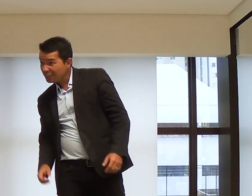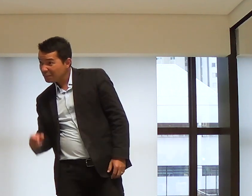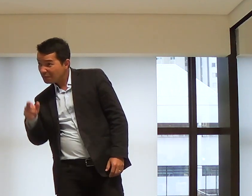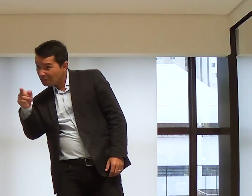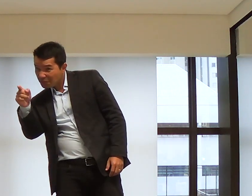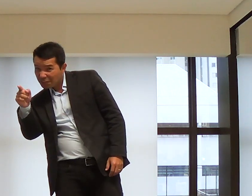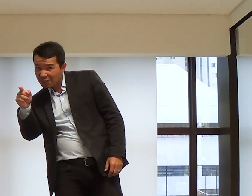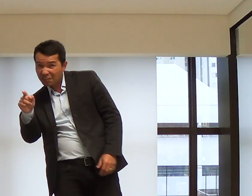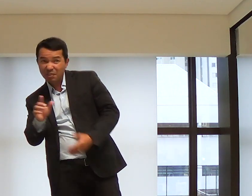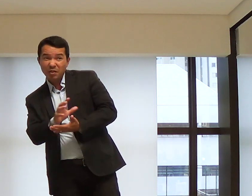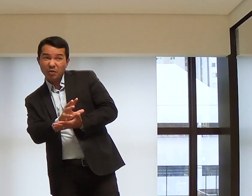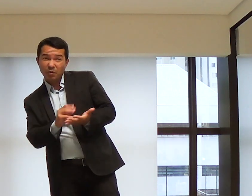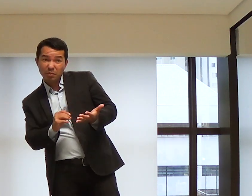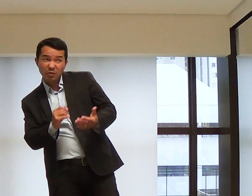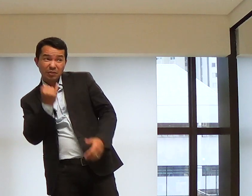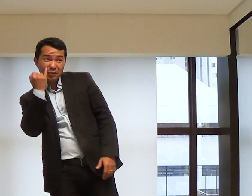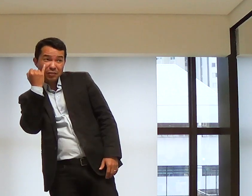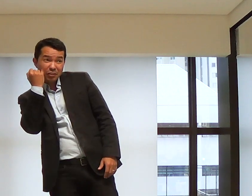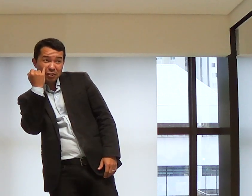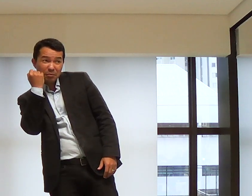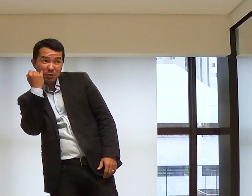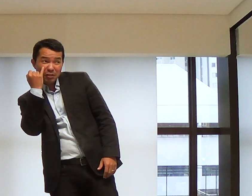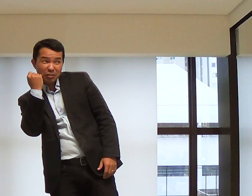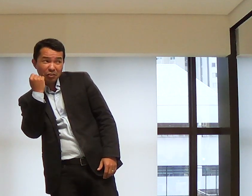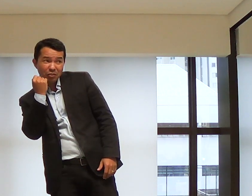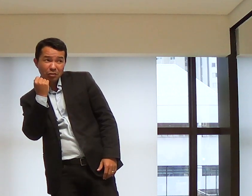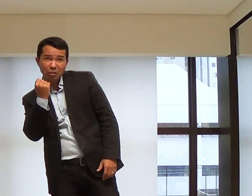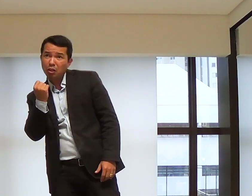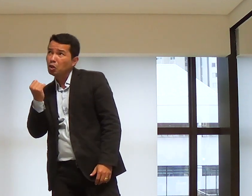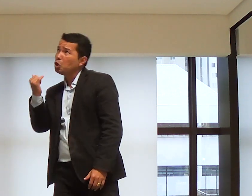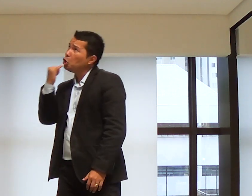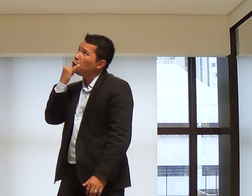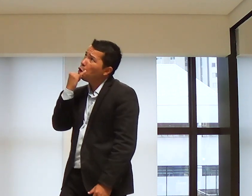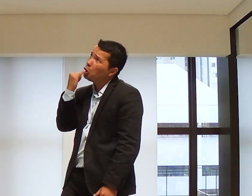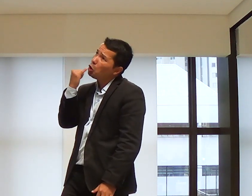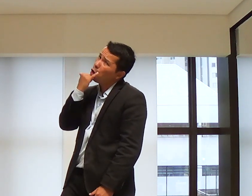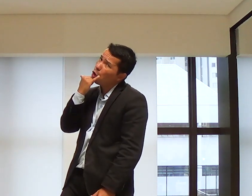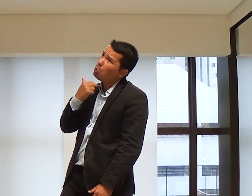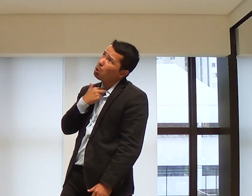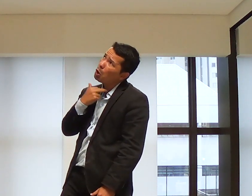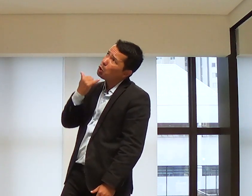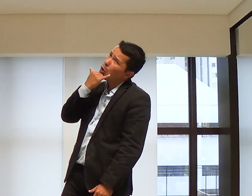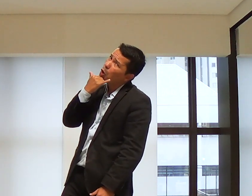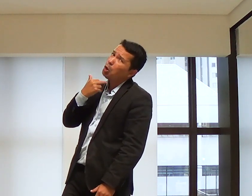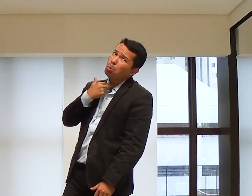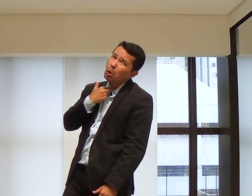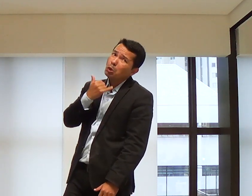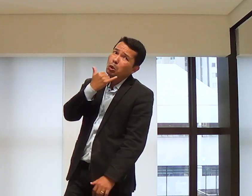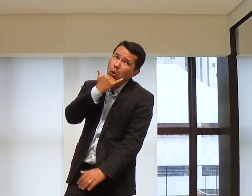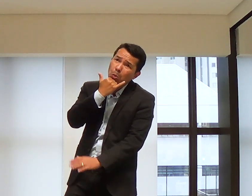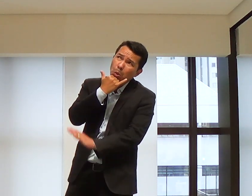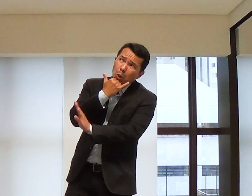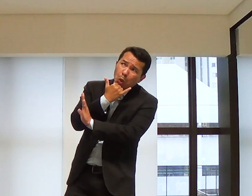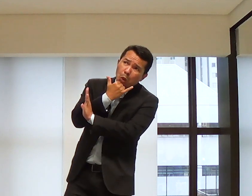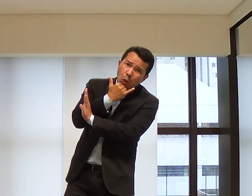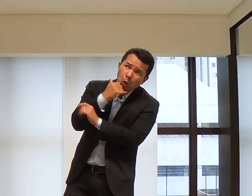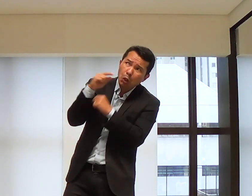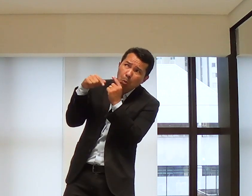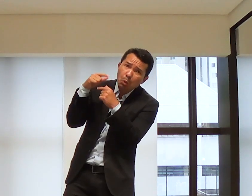Quantas vezes você copiou Jeremias? Ai, desculpa, desculpa. Não posso, não